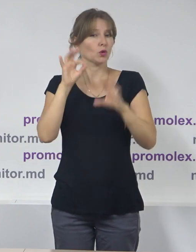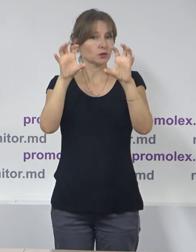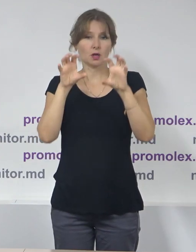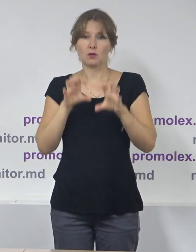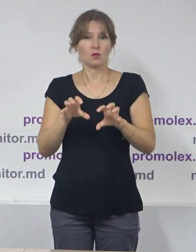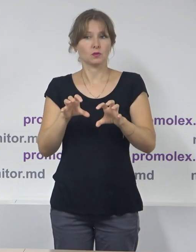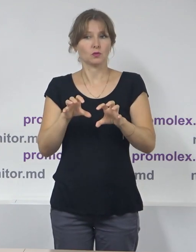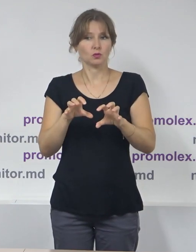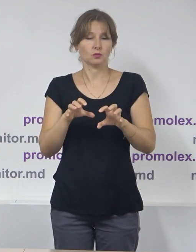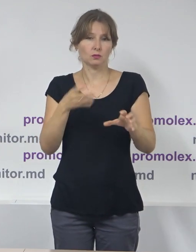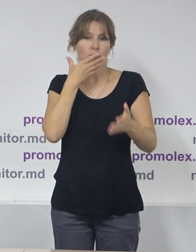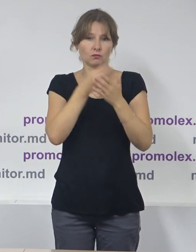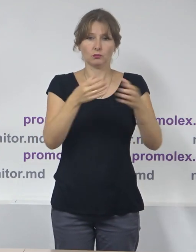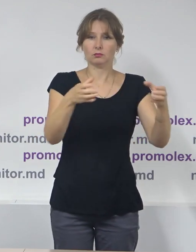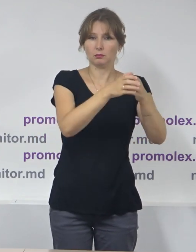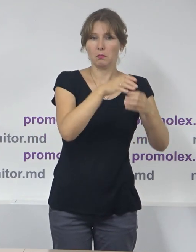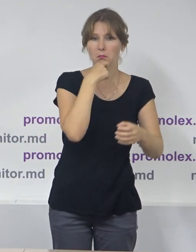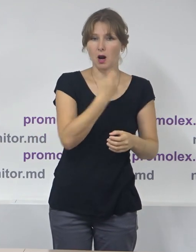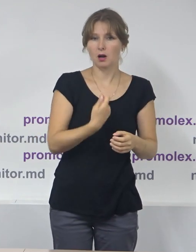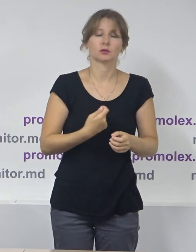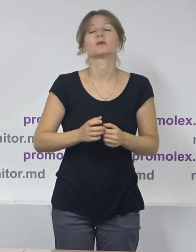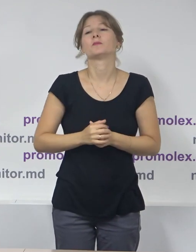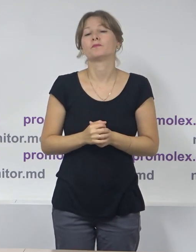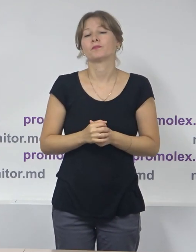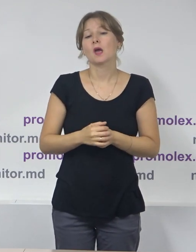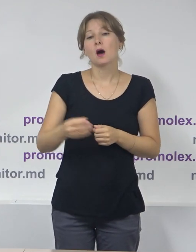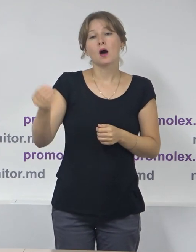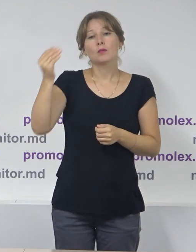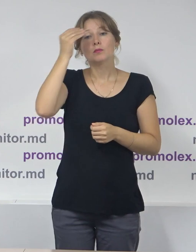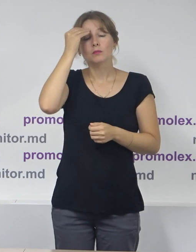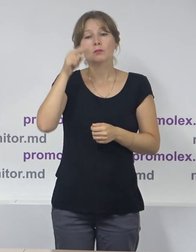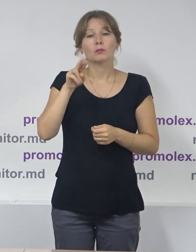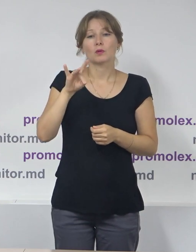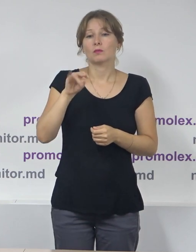partidilor politice. În opinia Promolex,